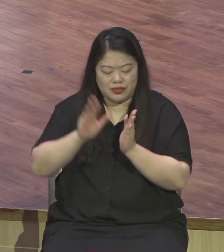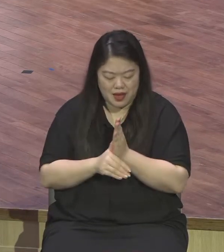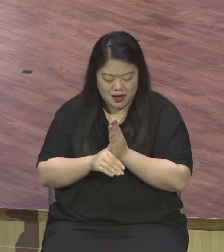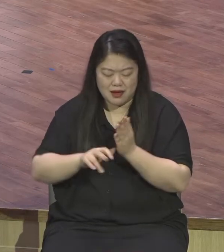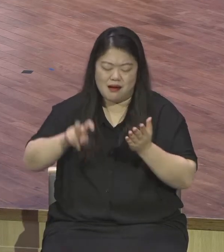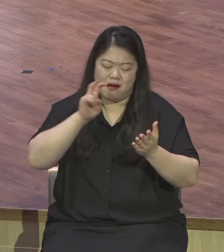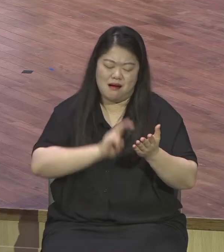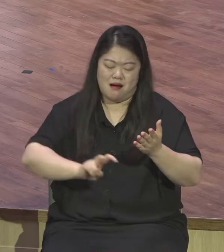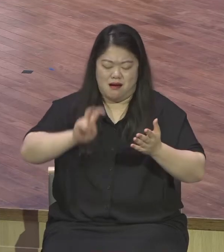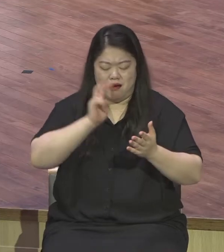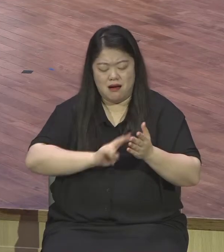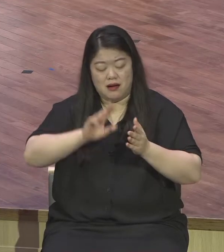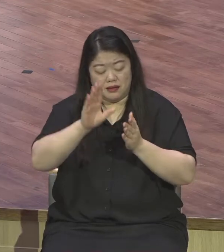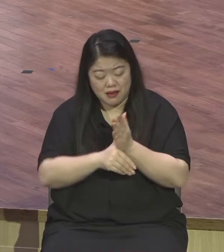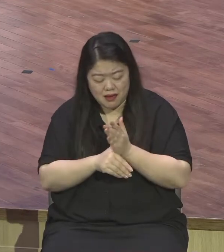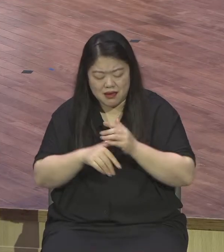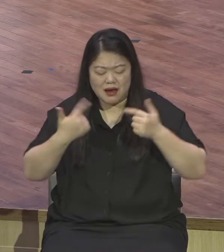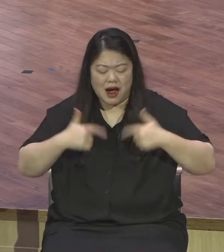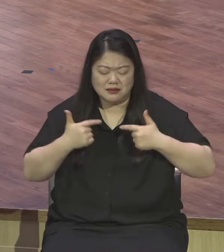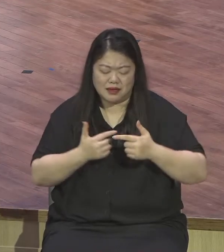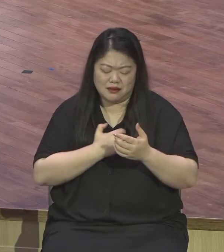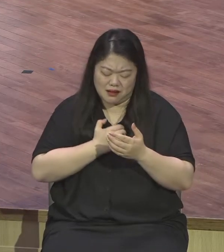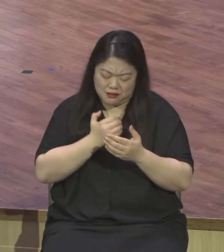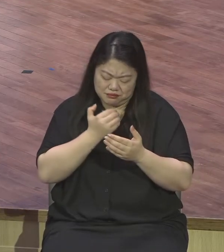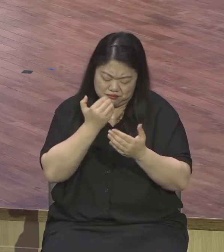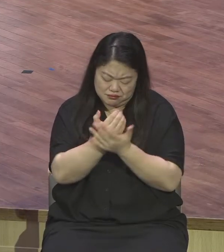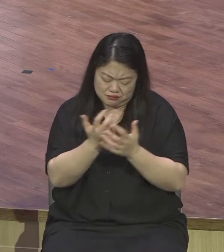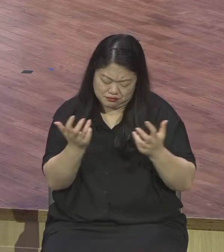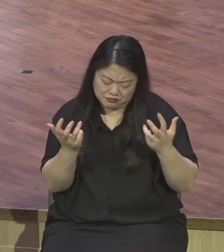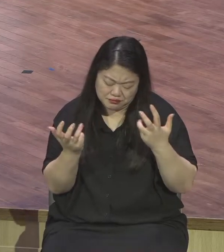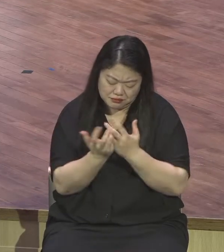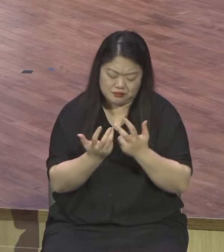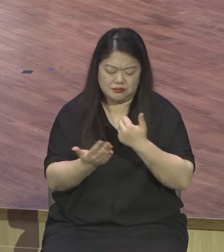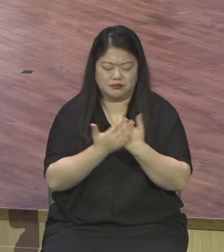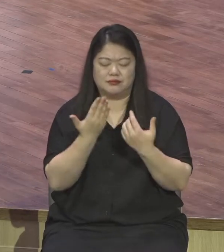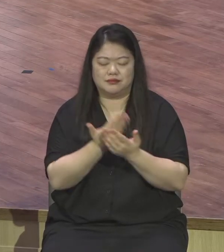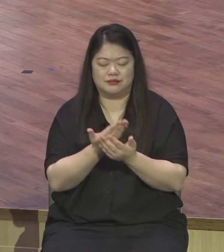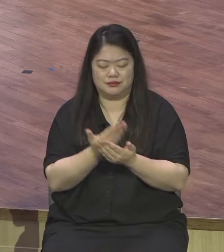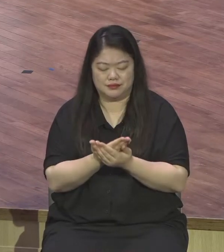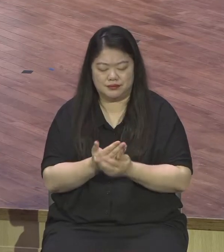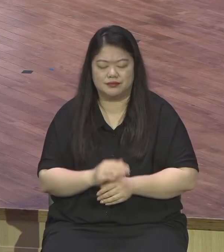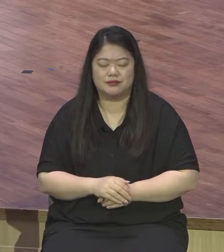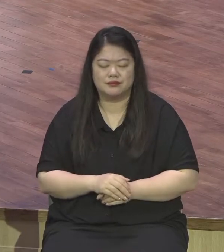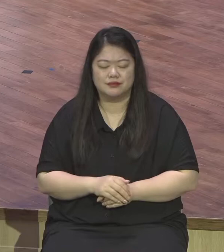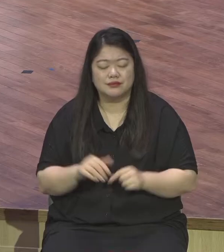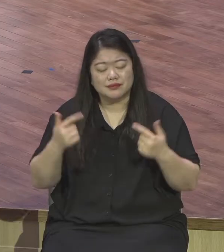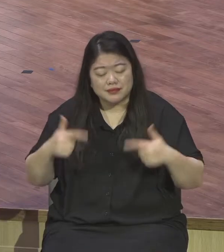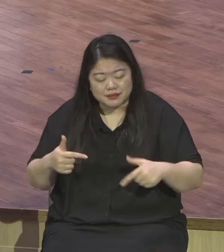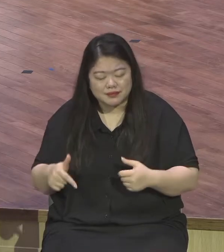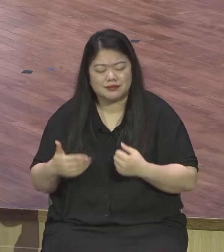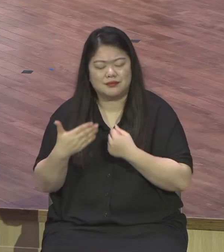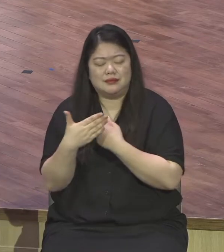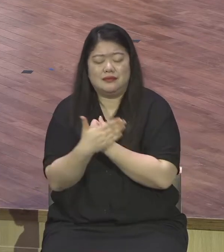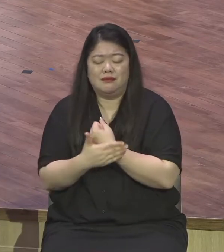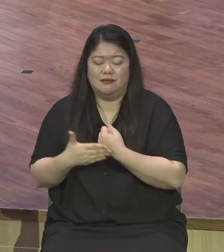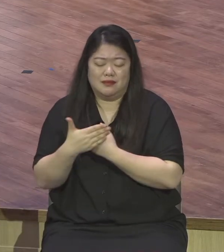신앙생활을 하기하여 조사사 늘 은혜를 받고 내 생각 내 기분